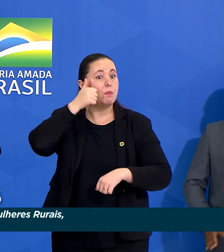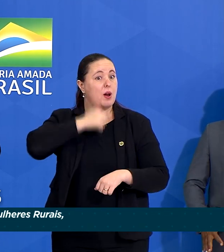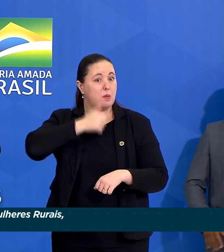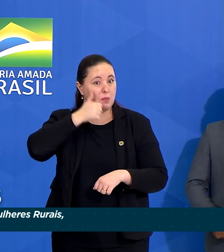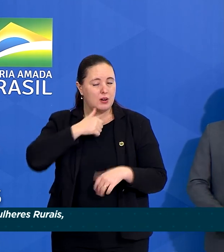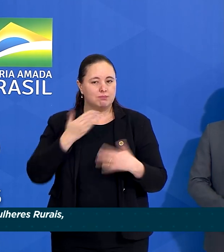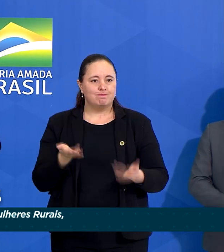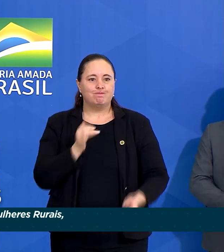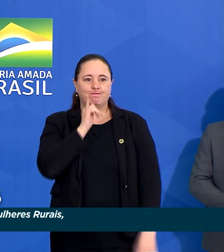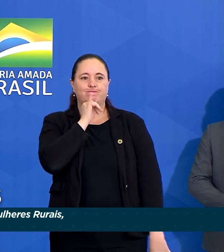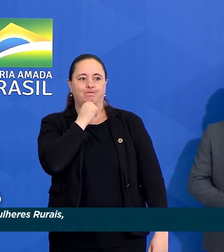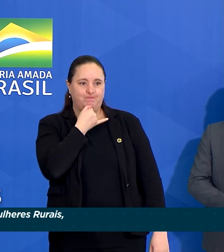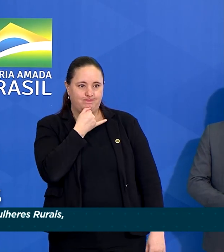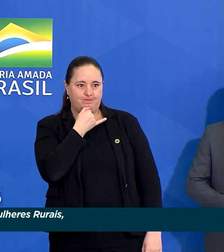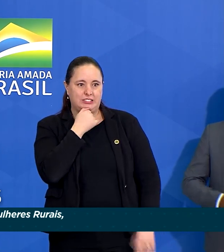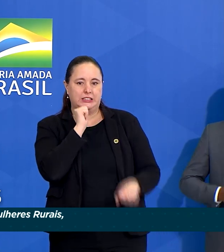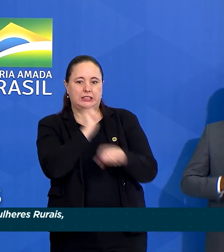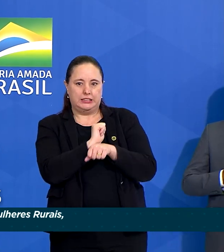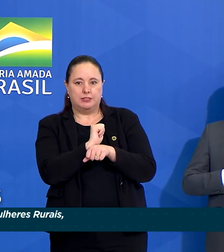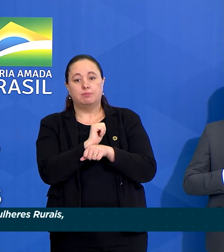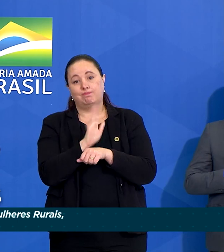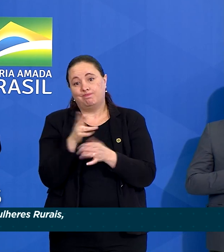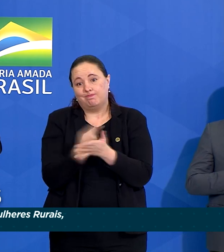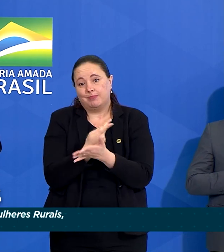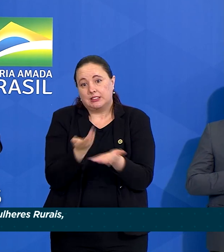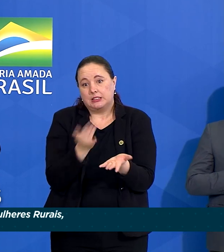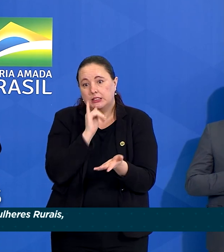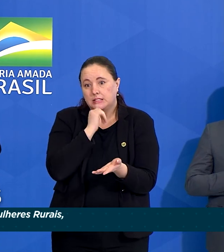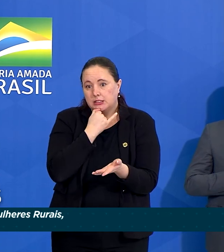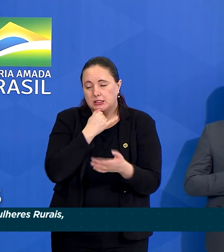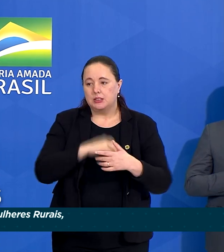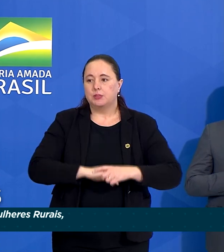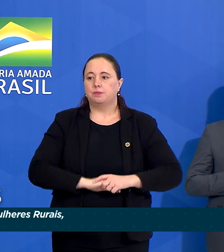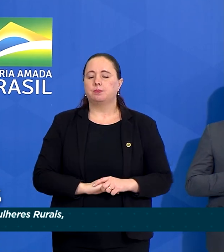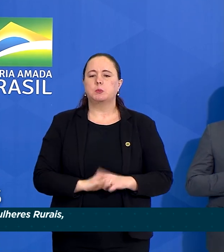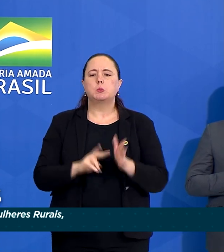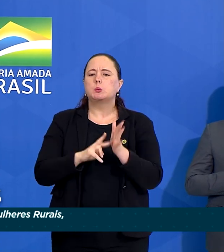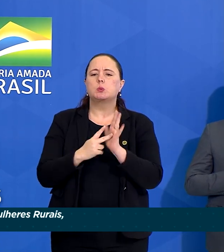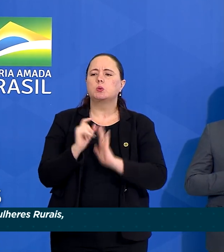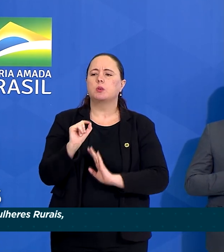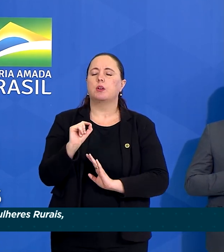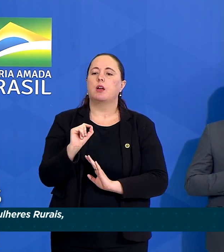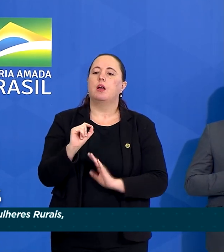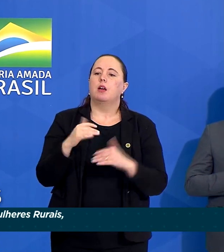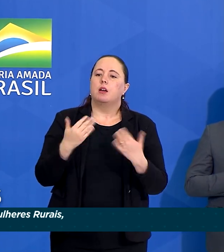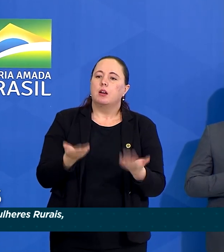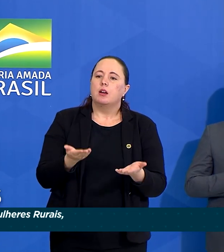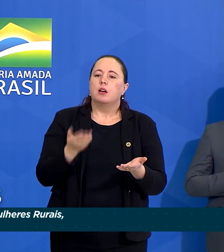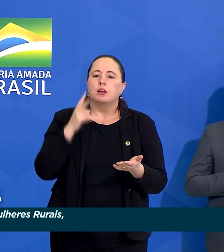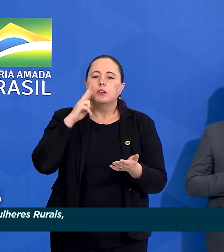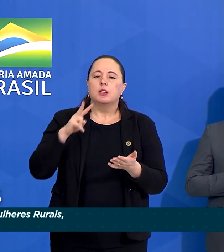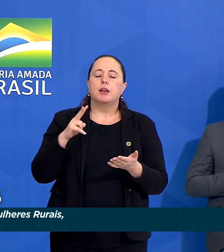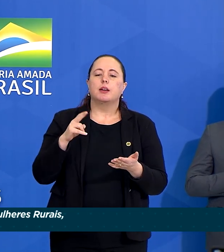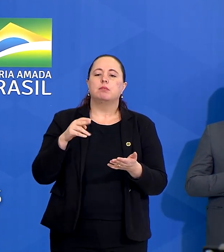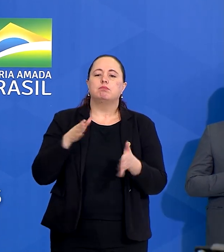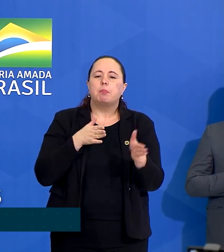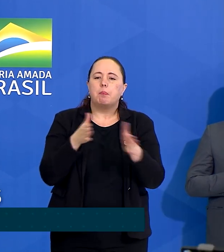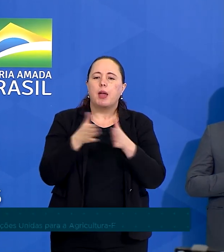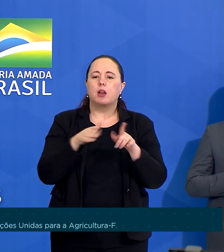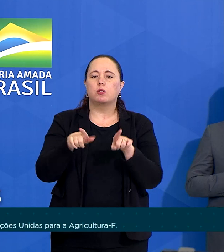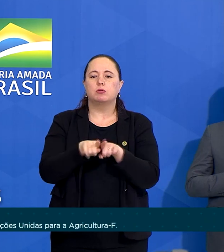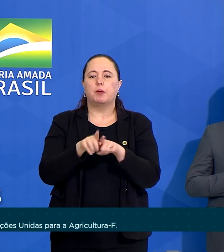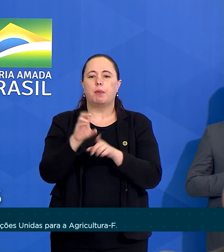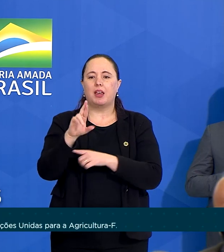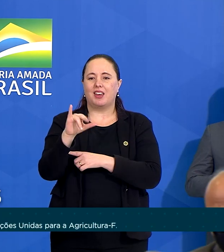lamentavelmente foram interrompidos. Isso nos dá certeza que até em uma crise de